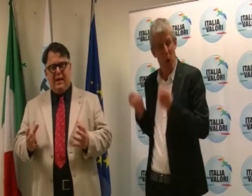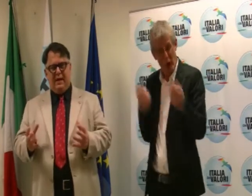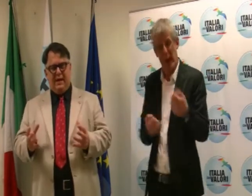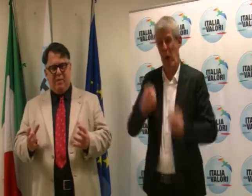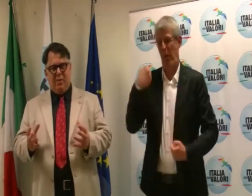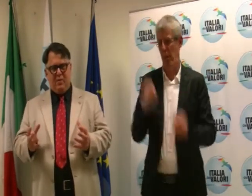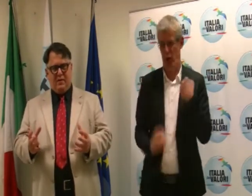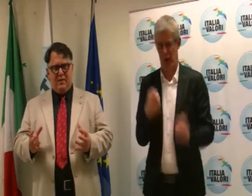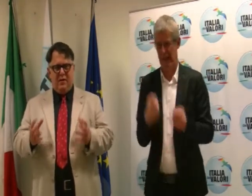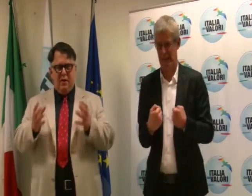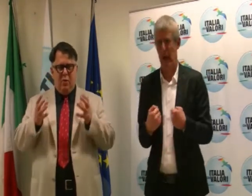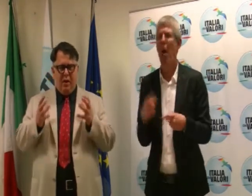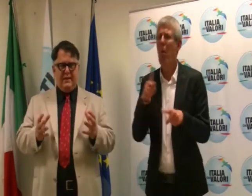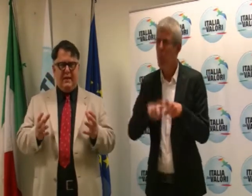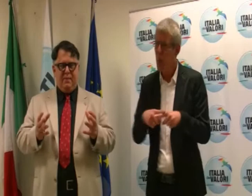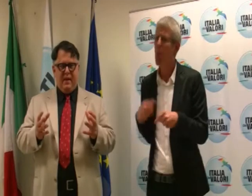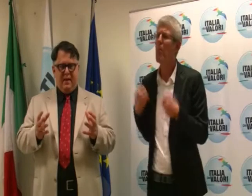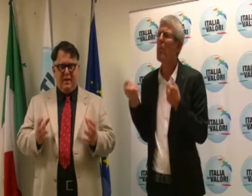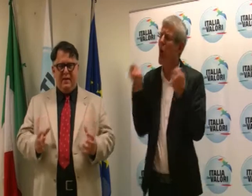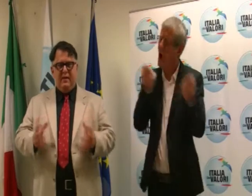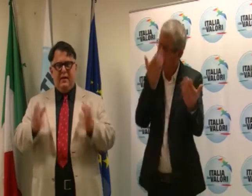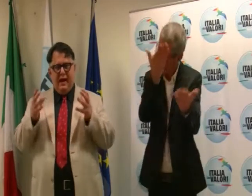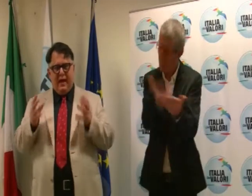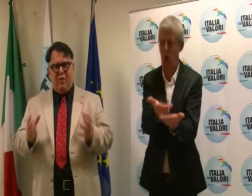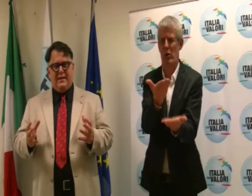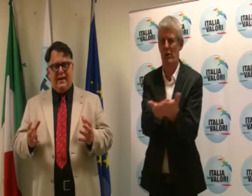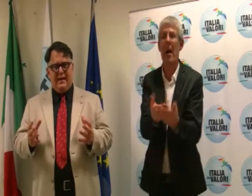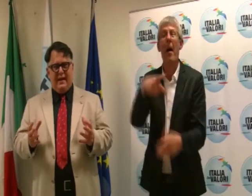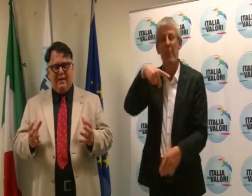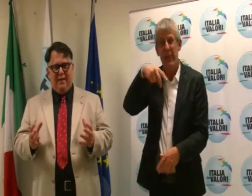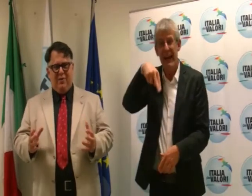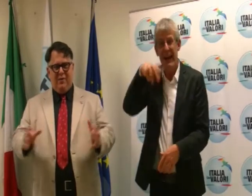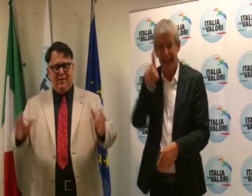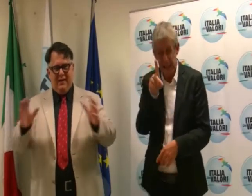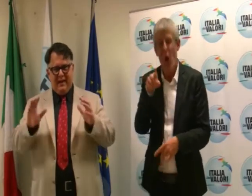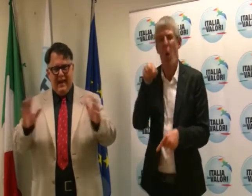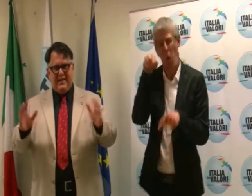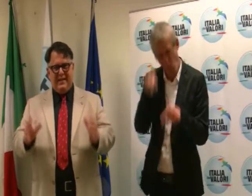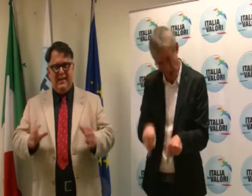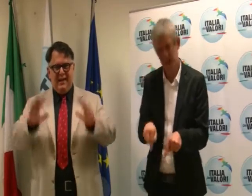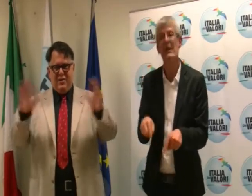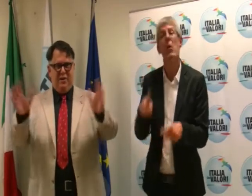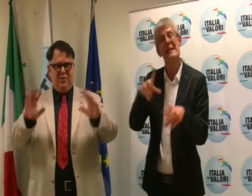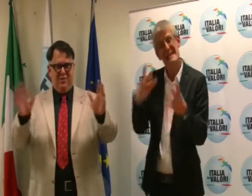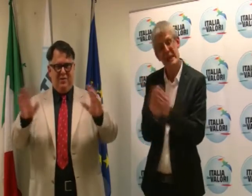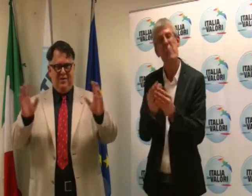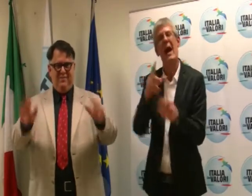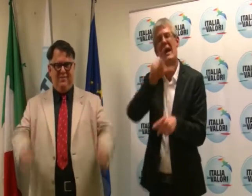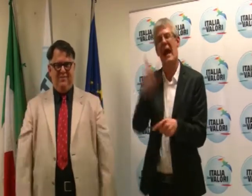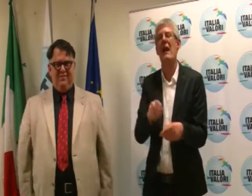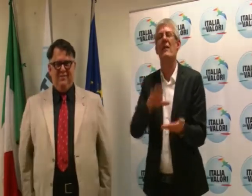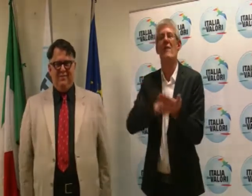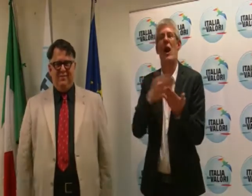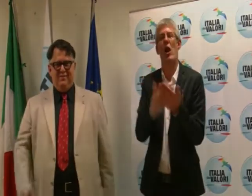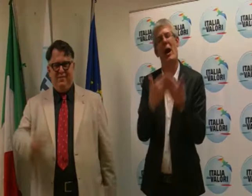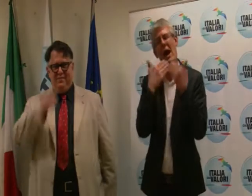portiamo avanti anche le proposte. Questo è il PND e questo è l'Italia della Lofa. Grazie e ciao a tutti.